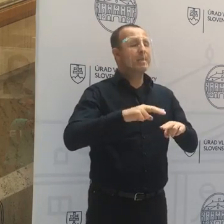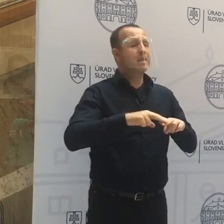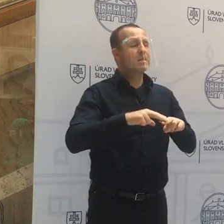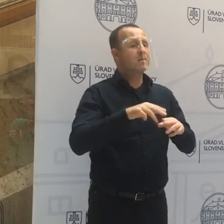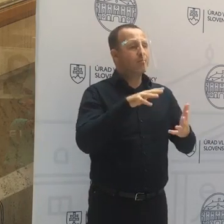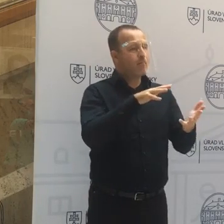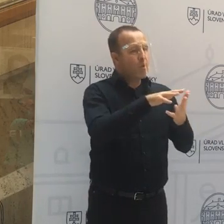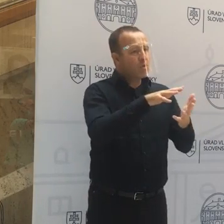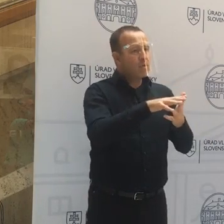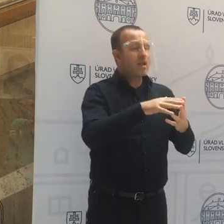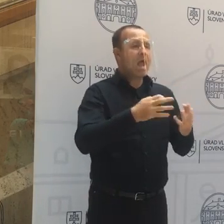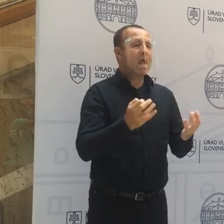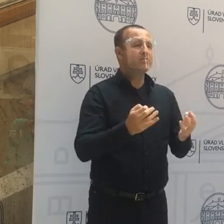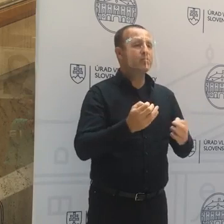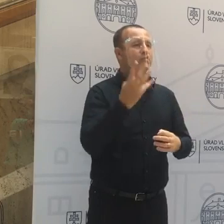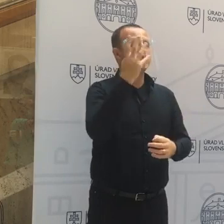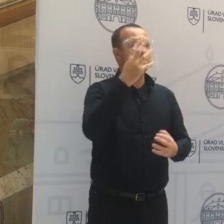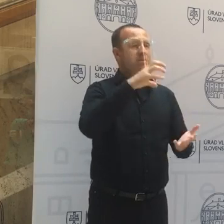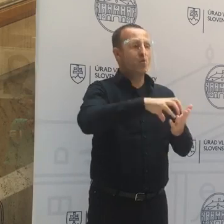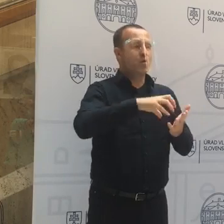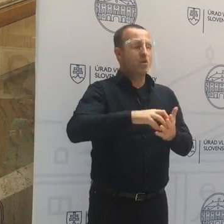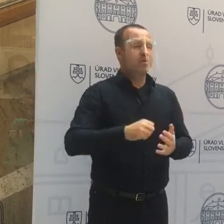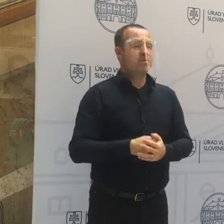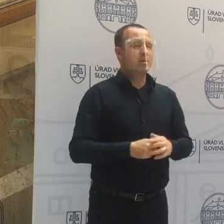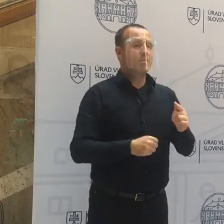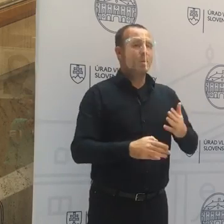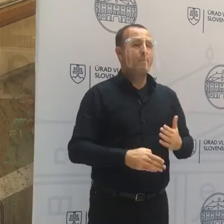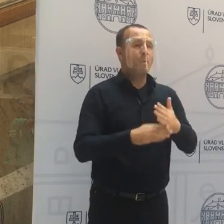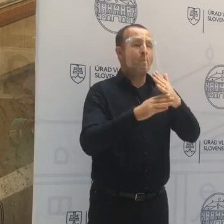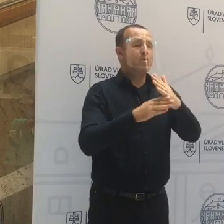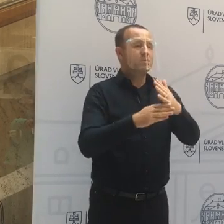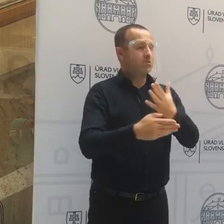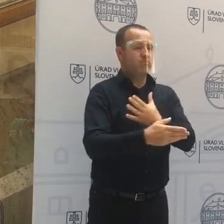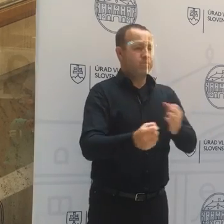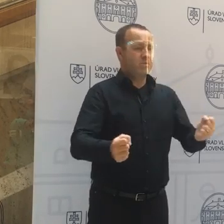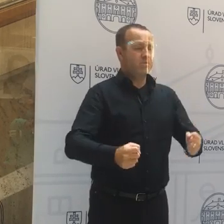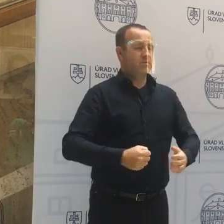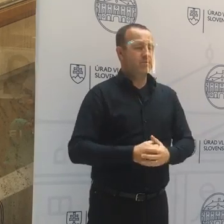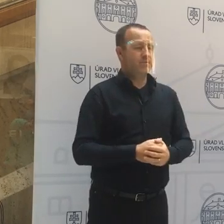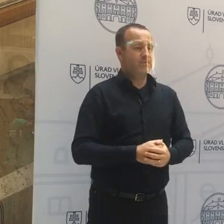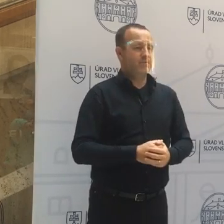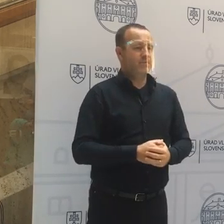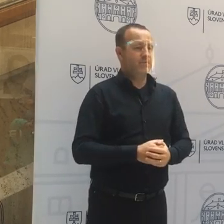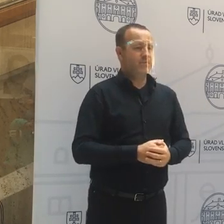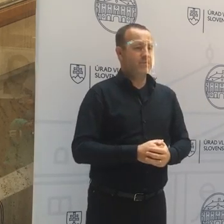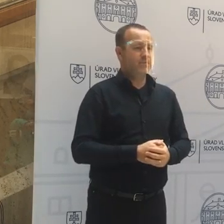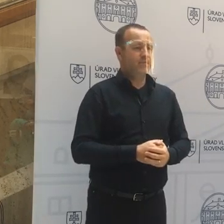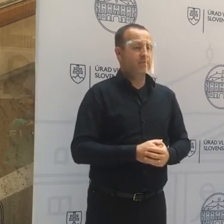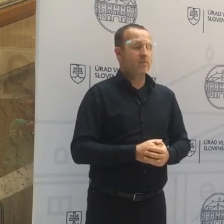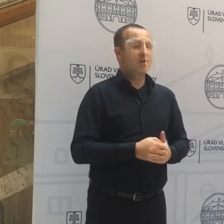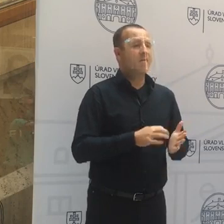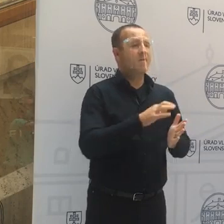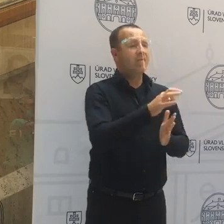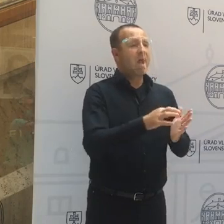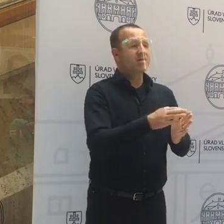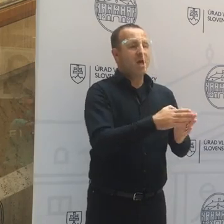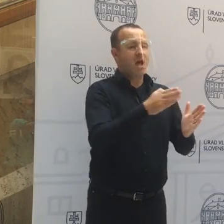aspoň 40 okresov. Vtedy sa pomoc neuplatňuje. Fáza 1.